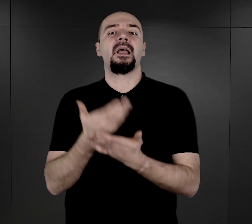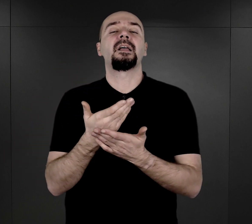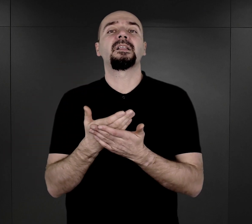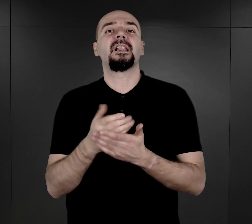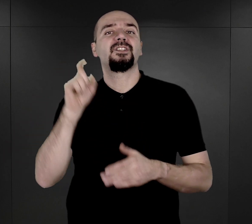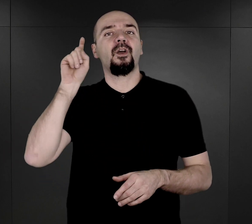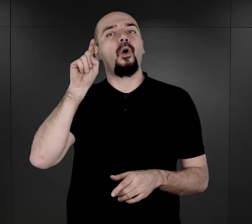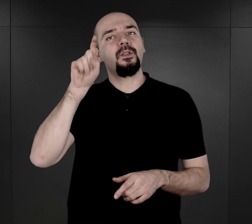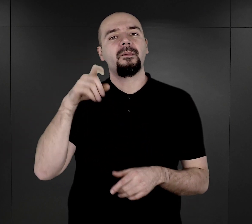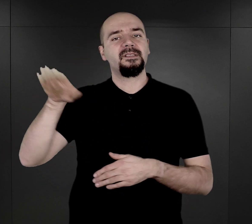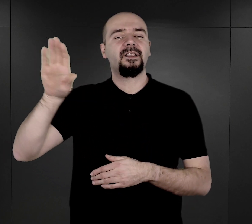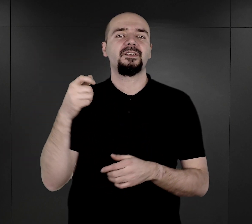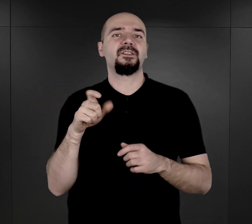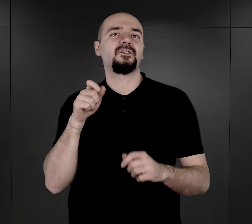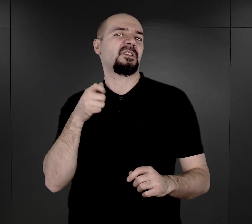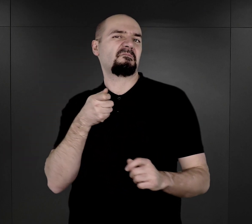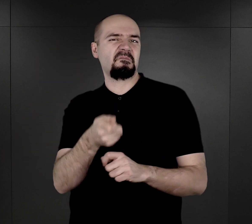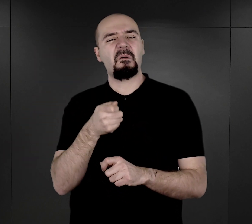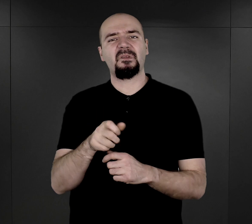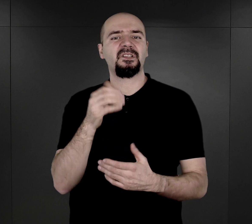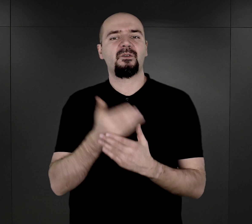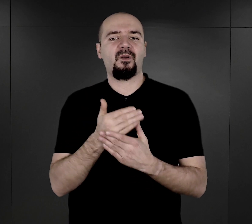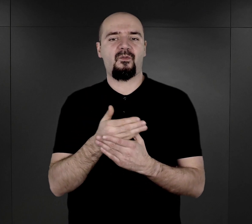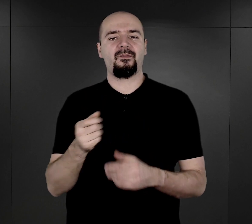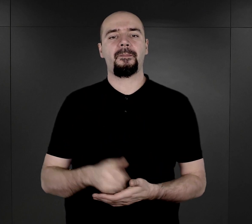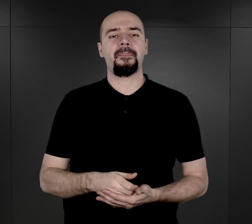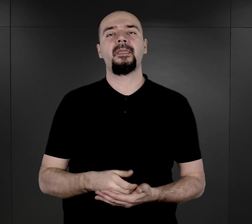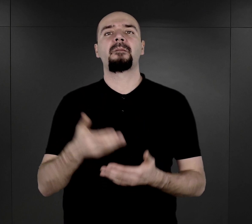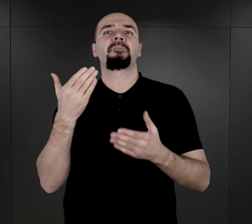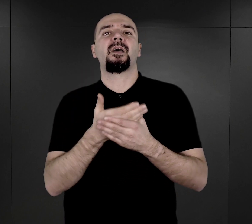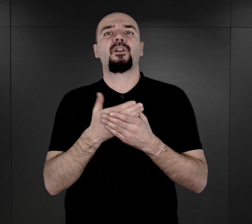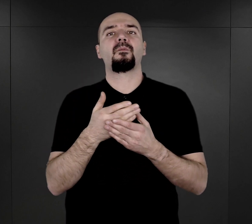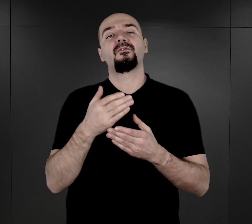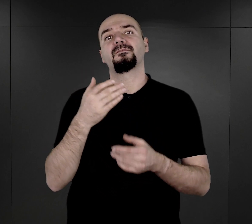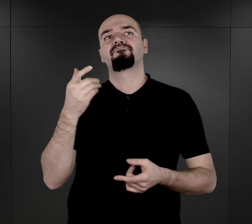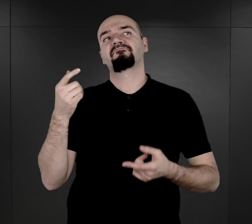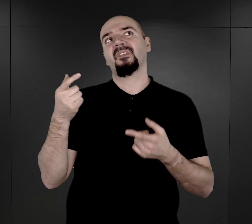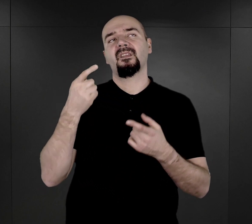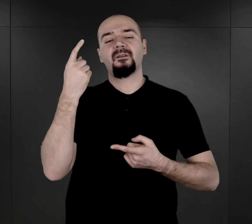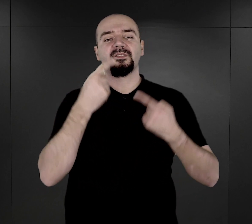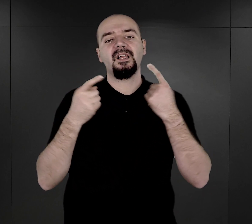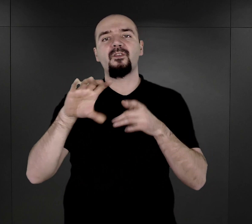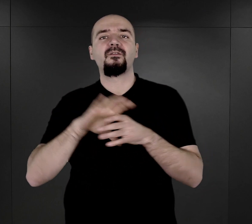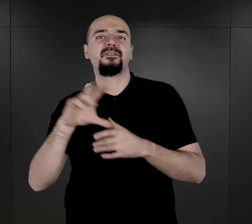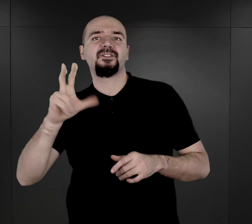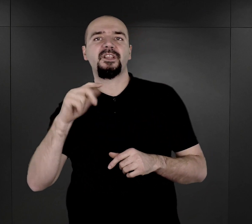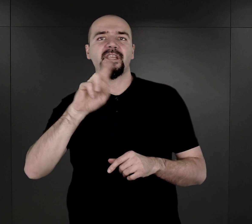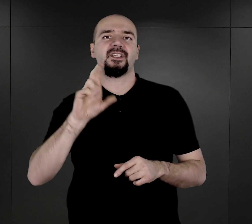zagładzie tej grupy? Romów uznano w III Rzeszy za osoby niepasujące do